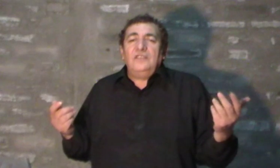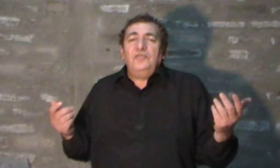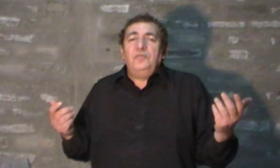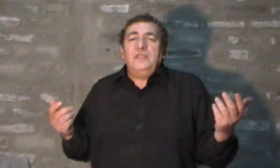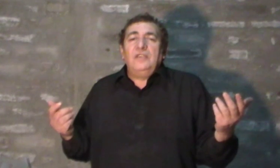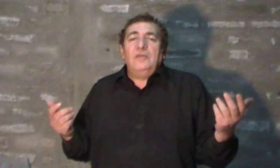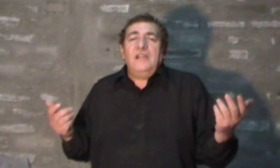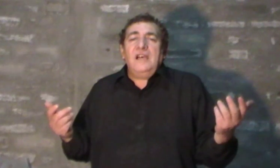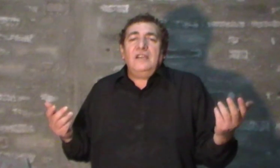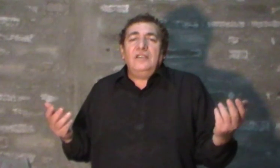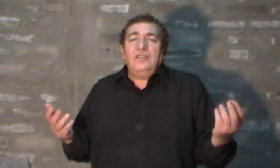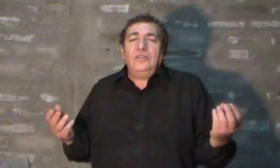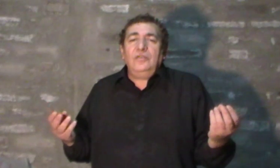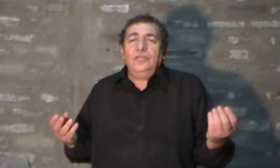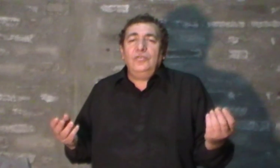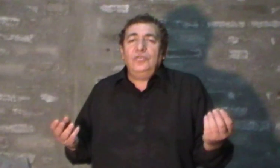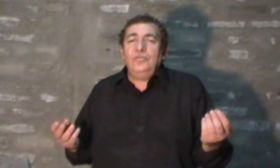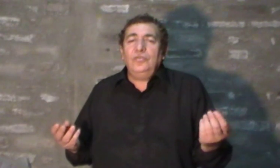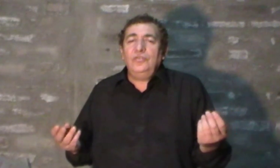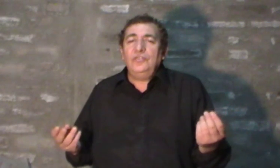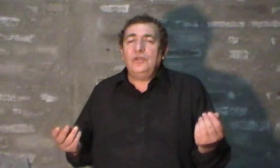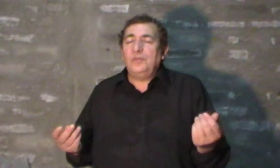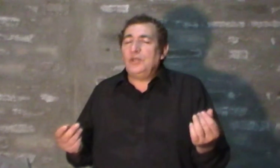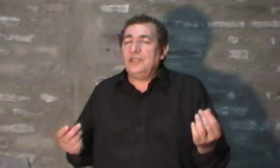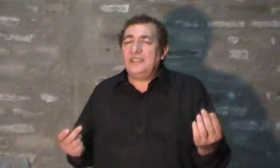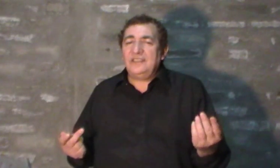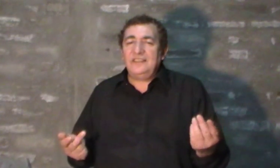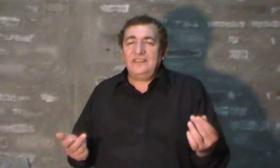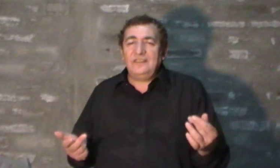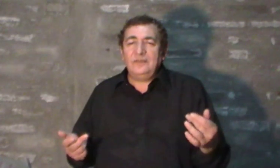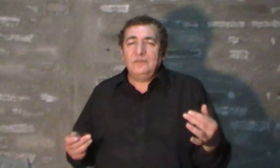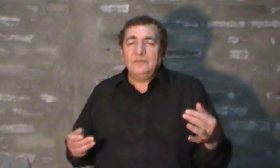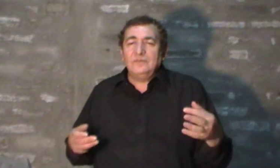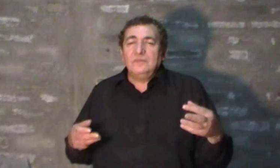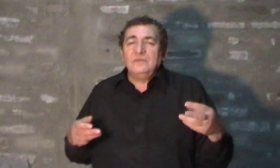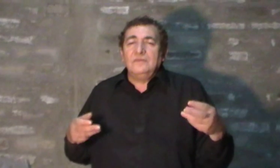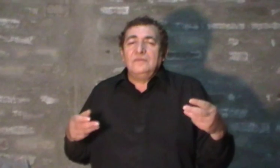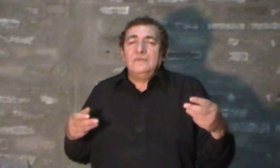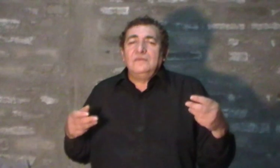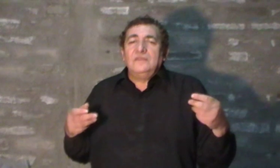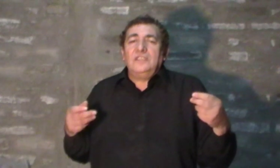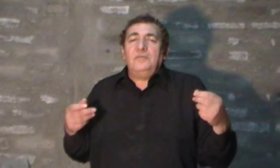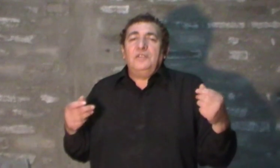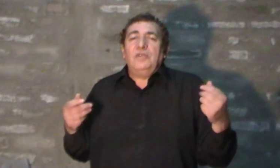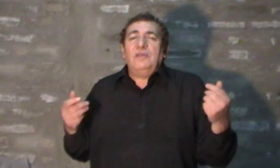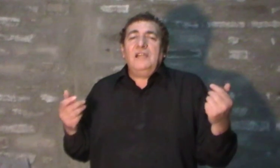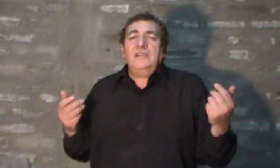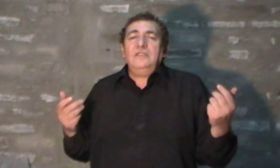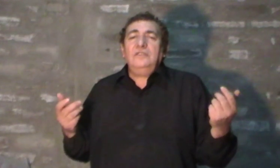inspiro blanco, soplo gris, inspiro blanco,